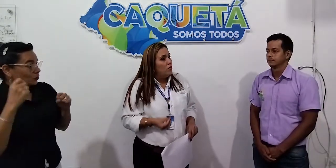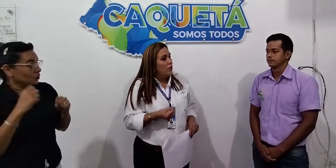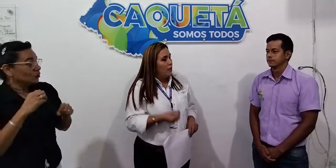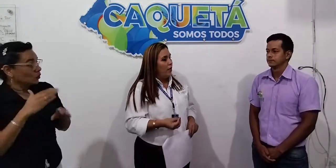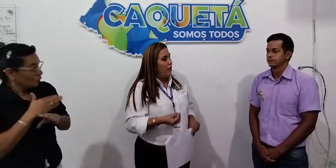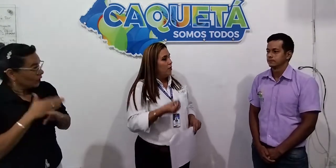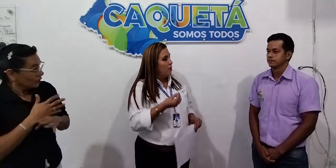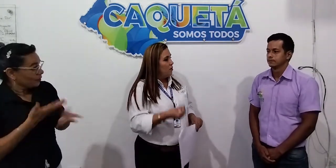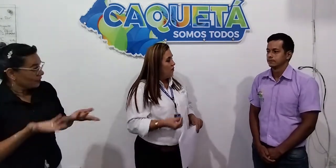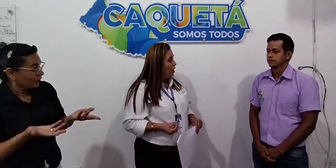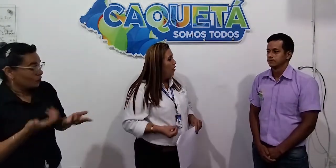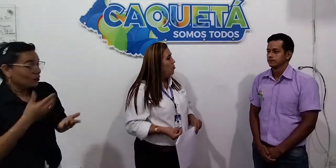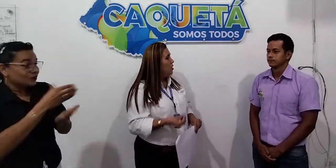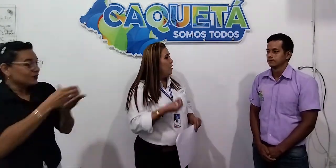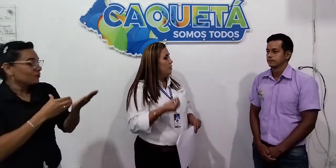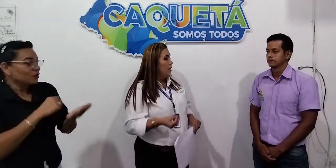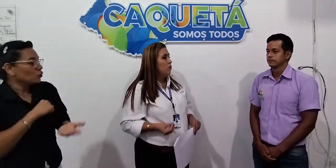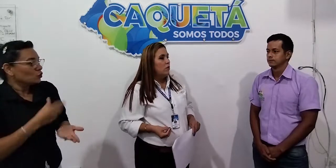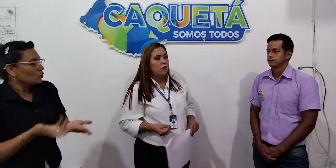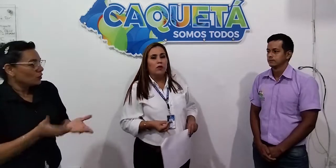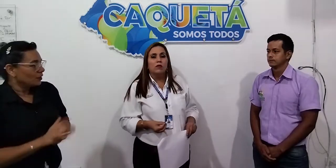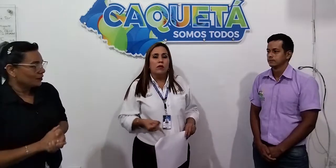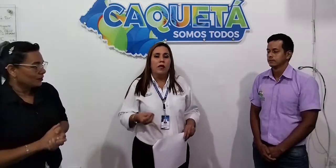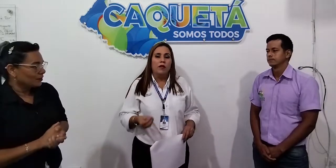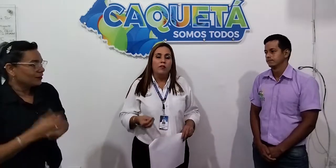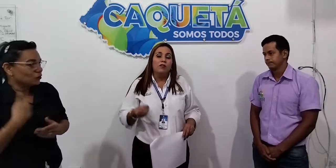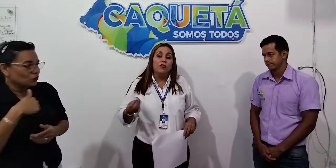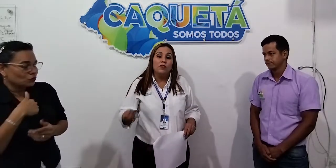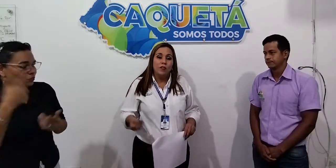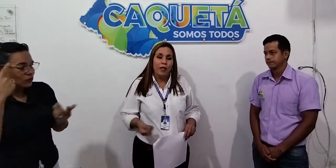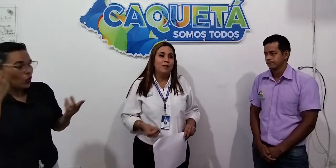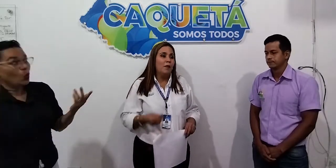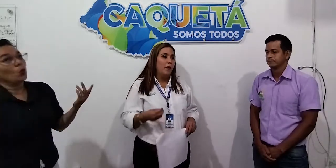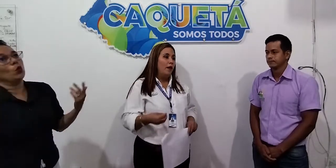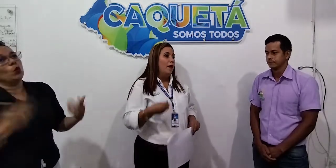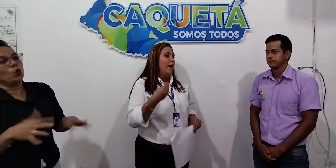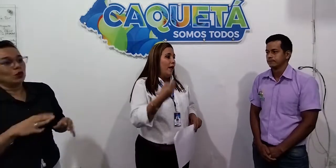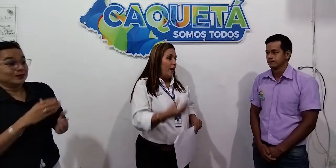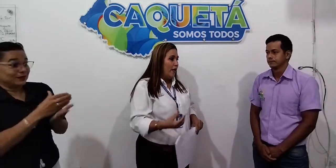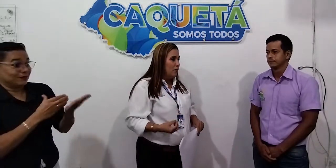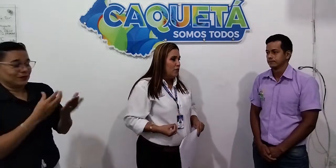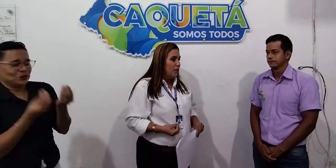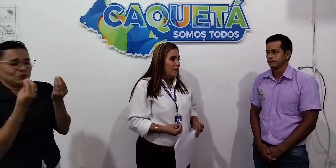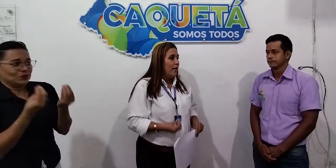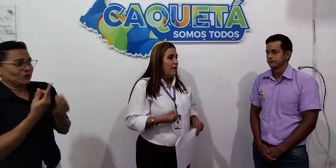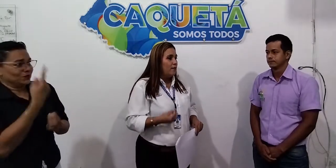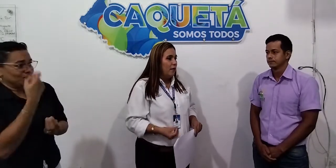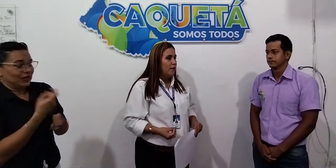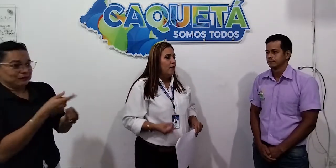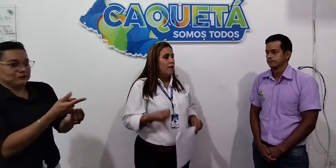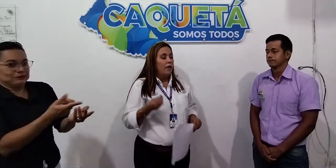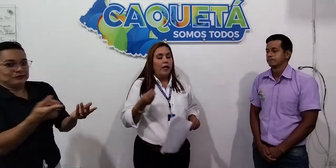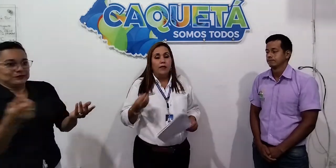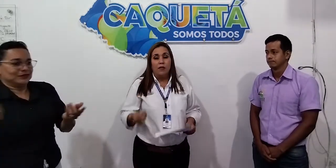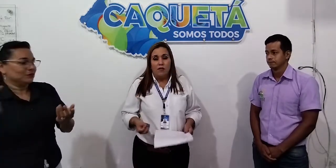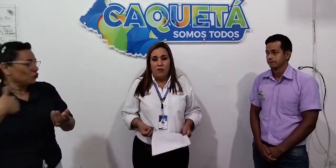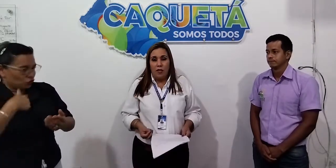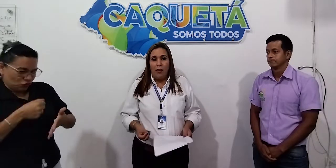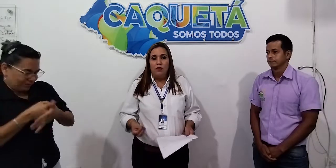certificados y estamos resumiendo ese gran reto y si los quieren ya para el alentrante están certificados,